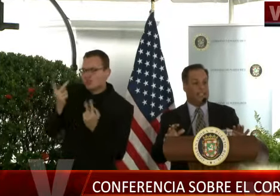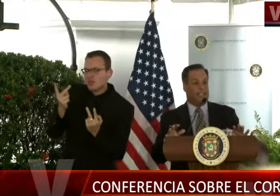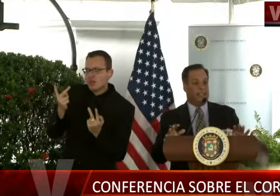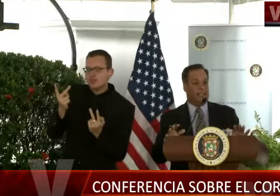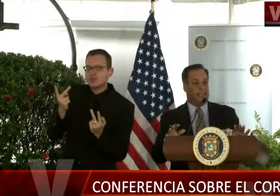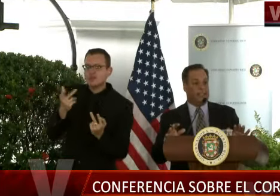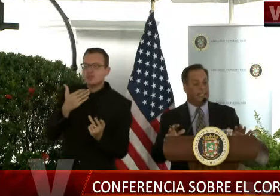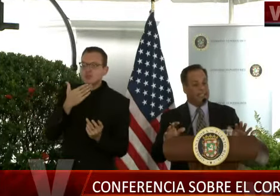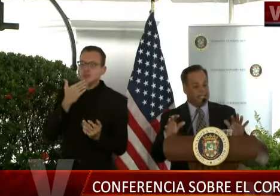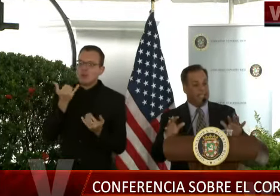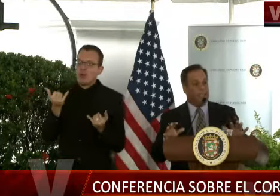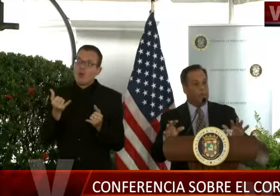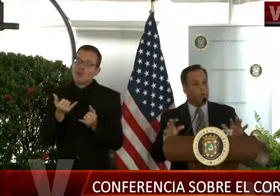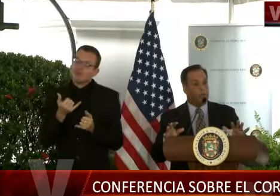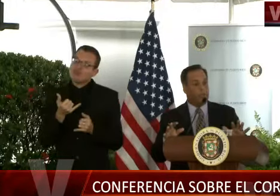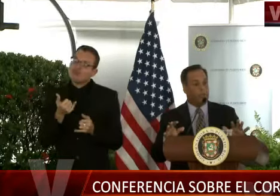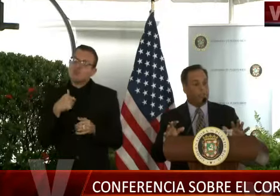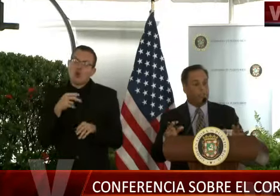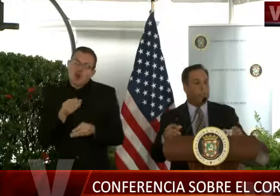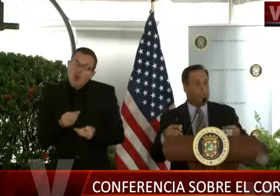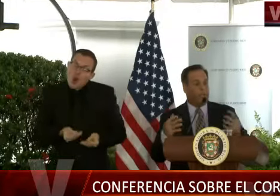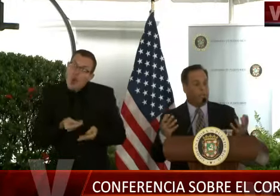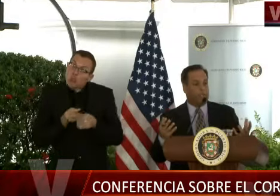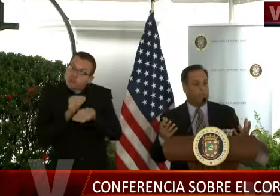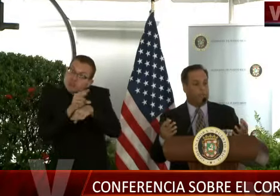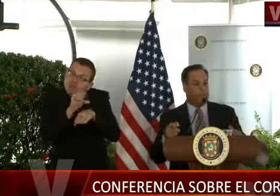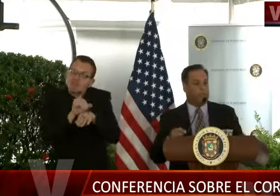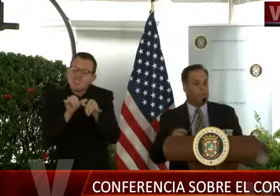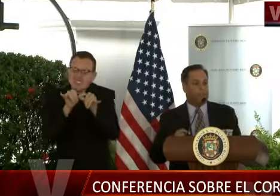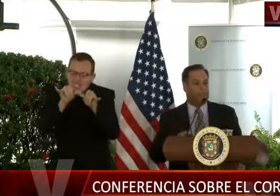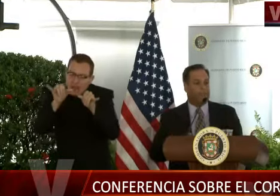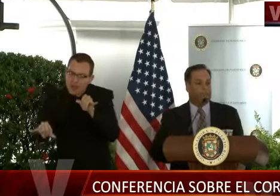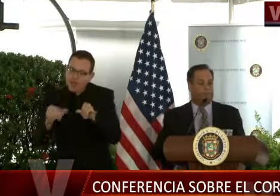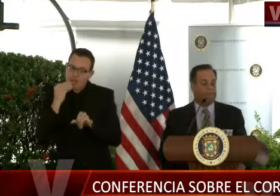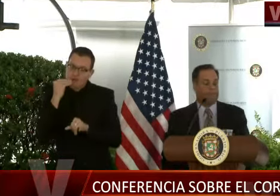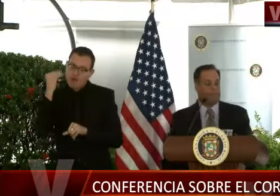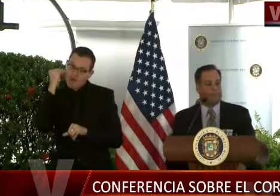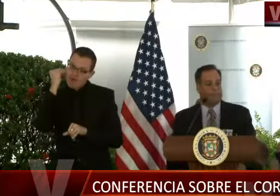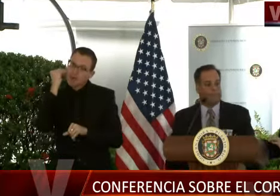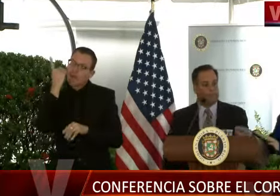diferencia grande, hasta que tengamos números suficientes para poder hacer una proyección.